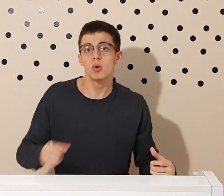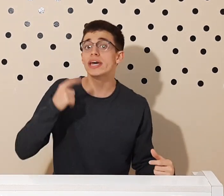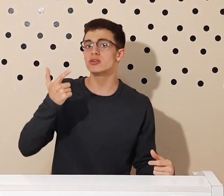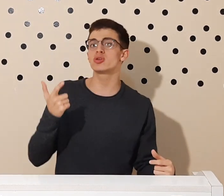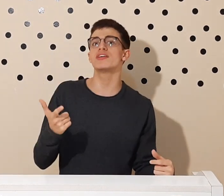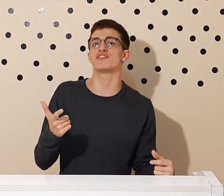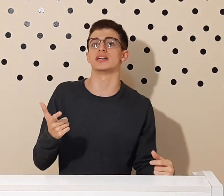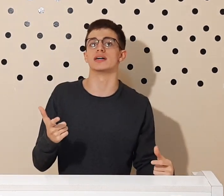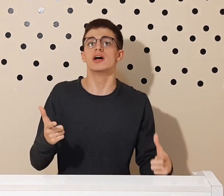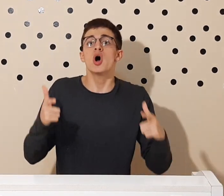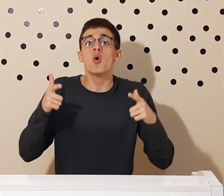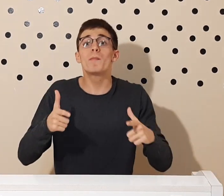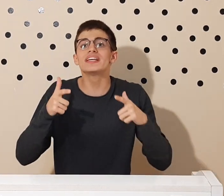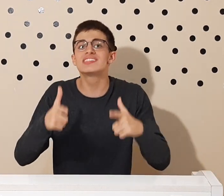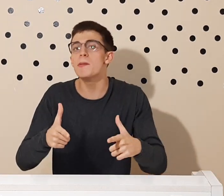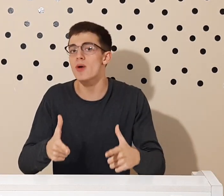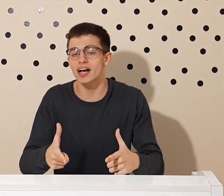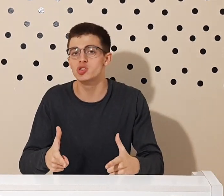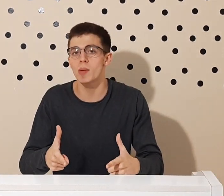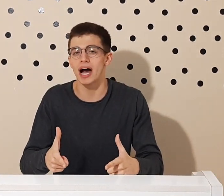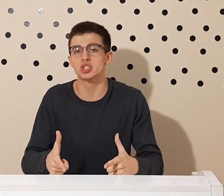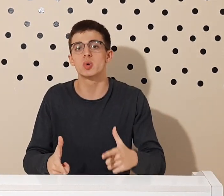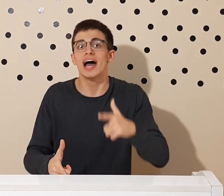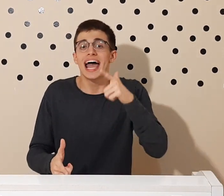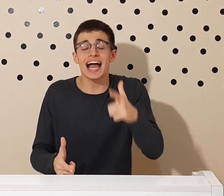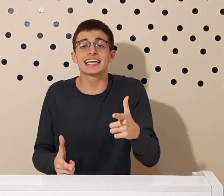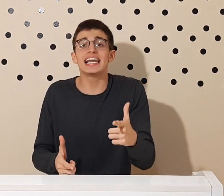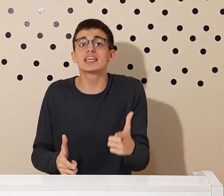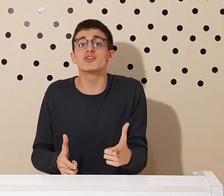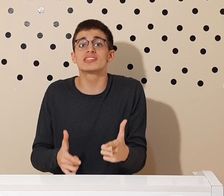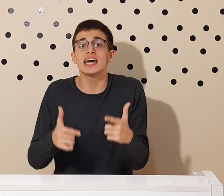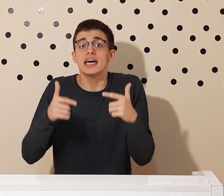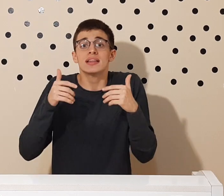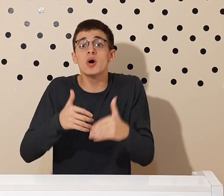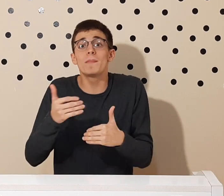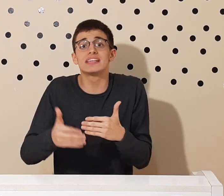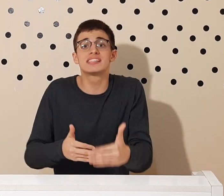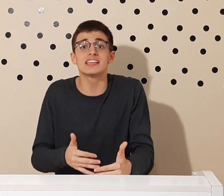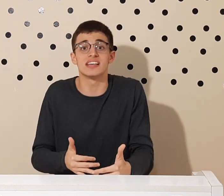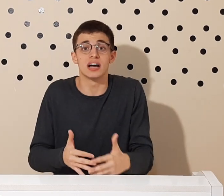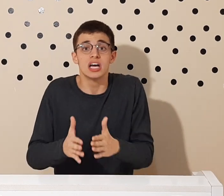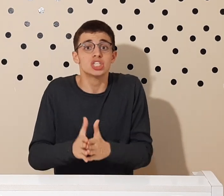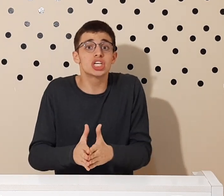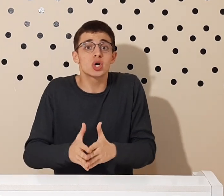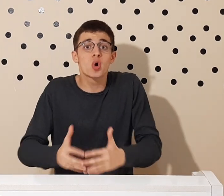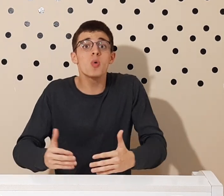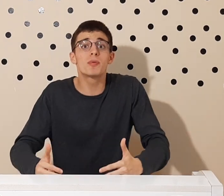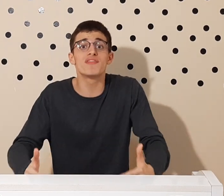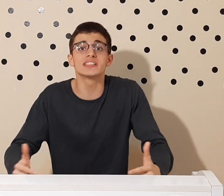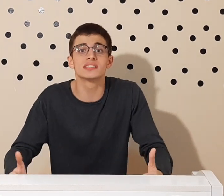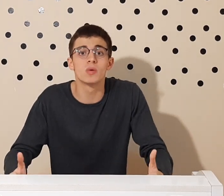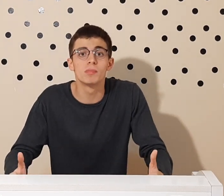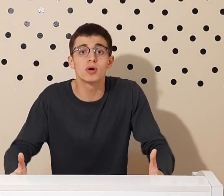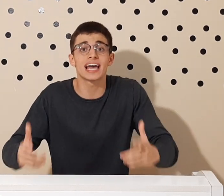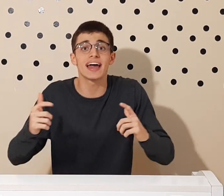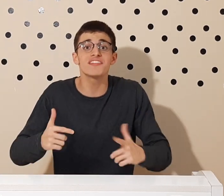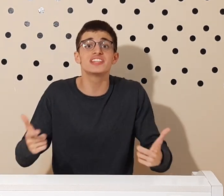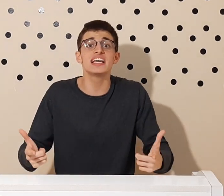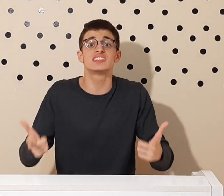O que isso significa? Um princípio axiomático é aquele que você não precisa de comprovação, porque a evidência